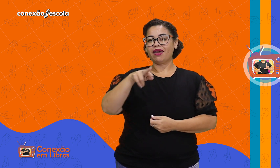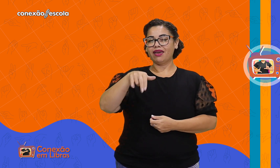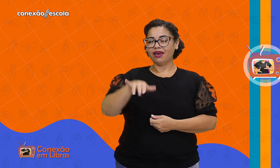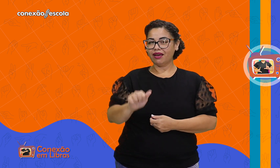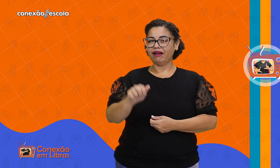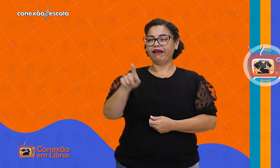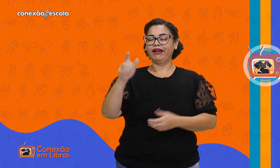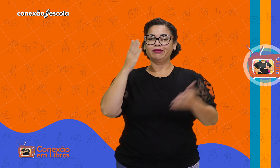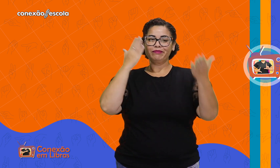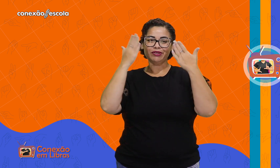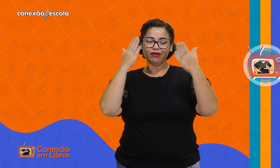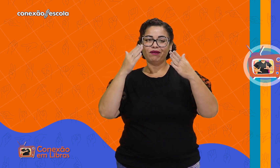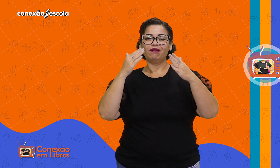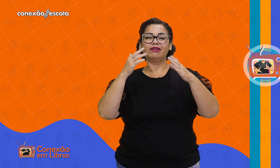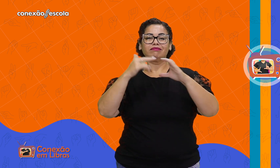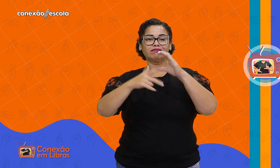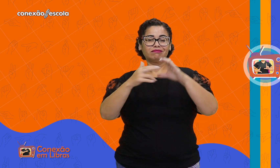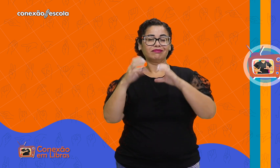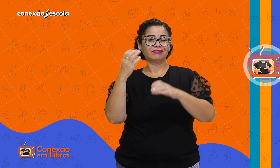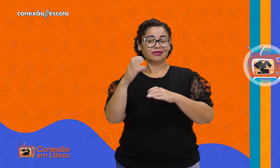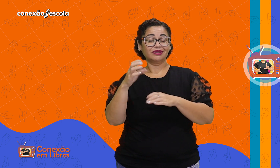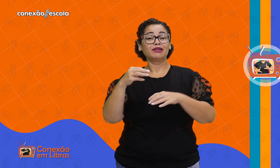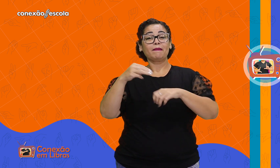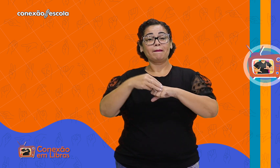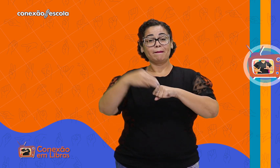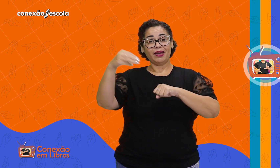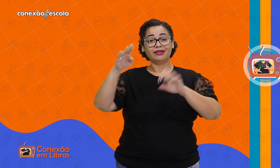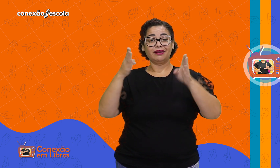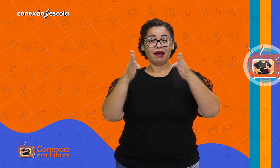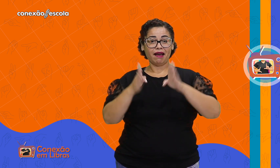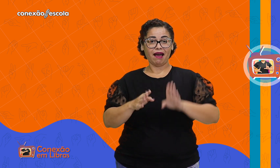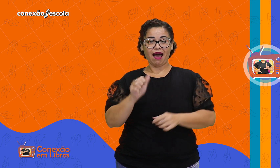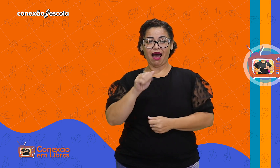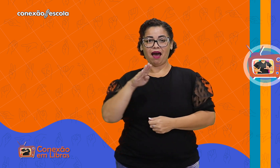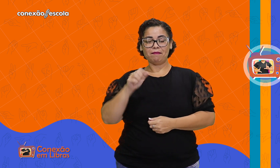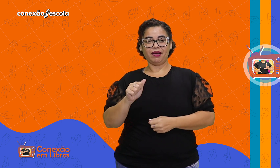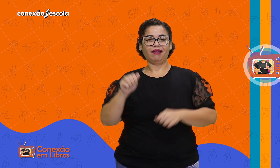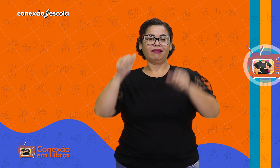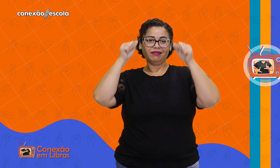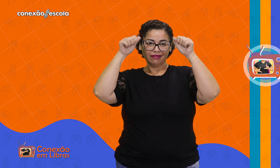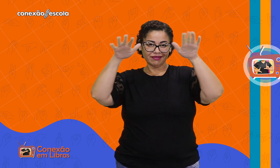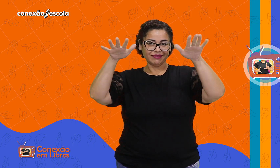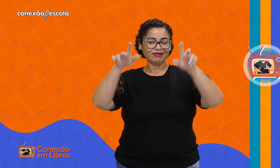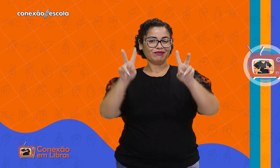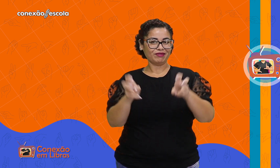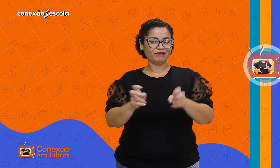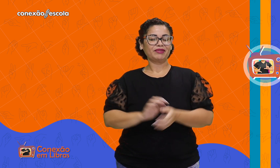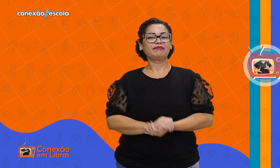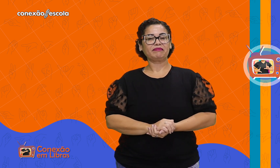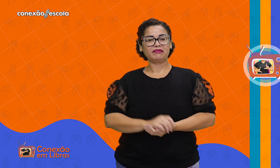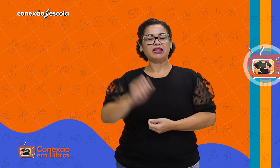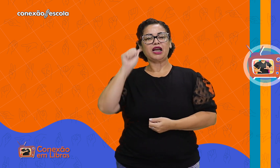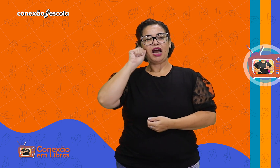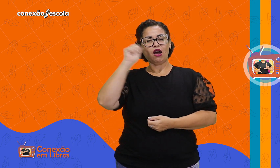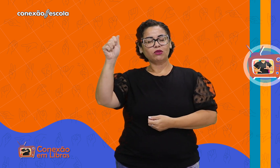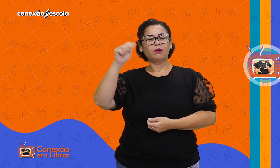descrição com Maíra Gaiato, que é psicóloga, neurocientista e mestre em ABA, sobre o TEIA.